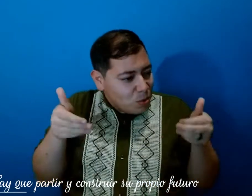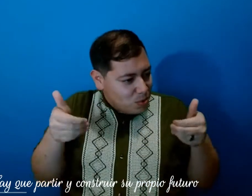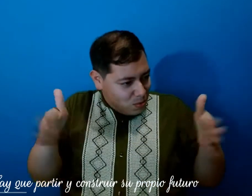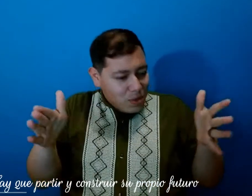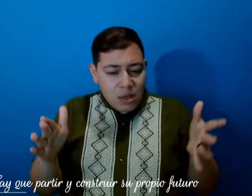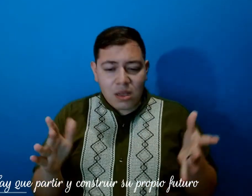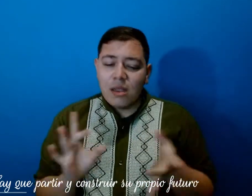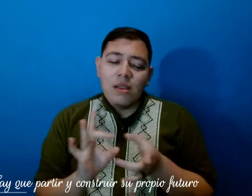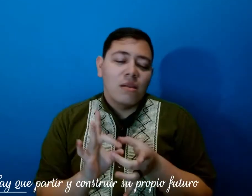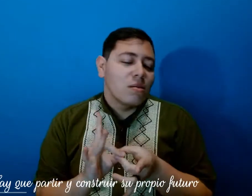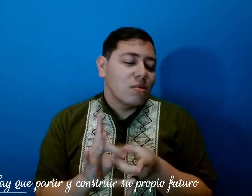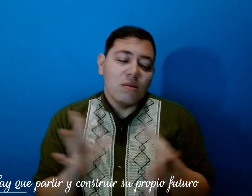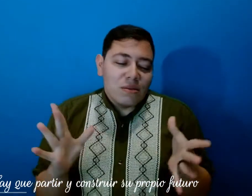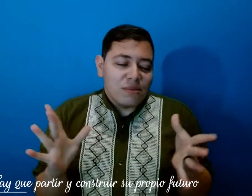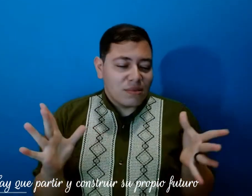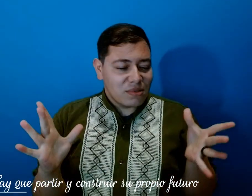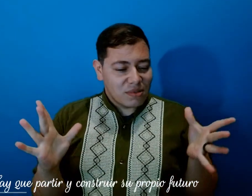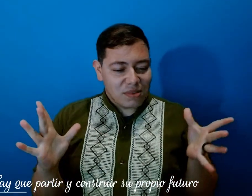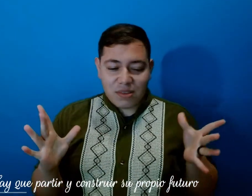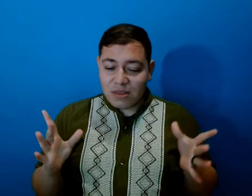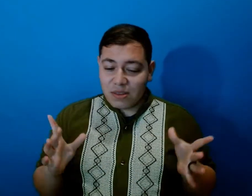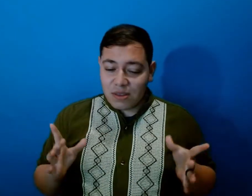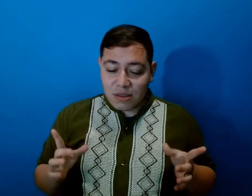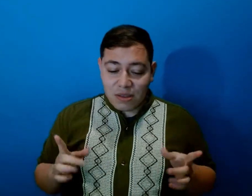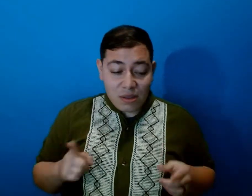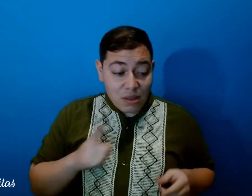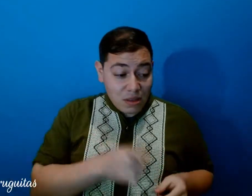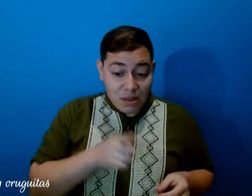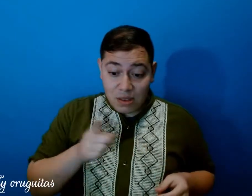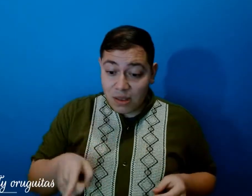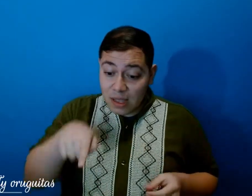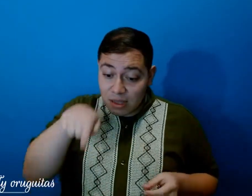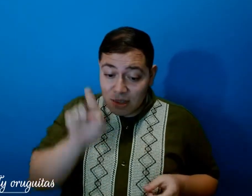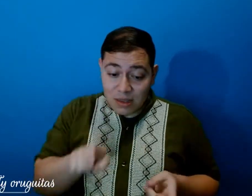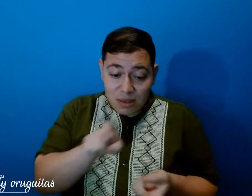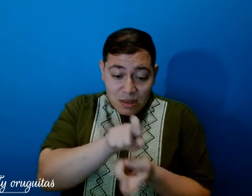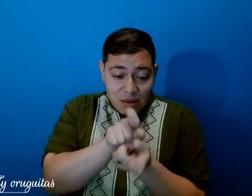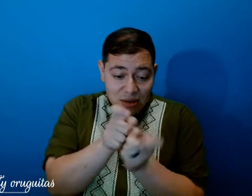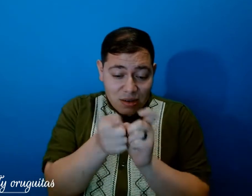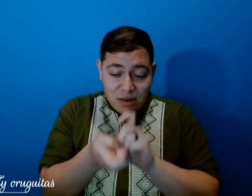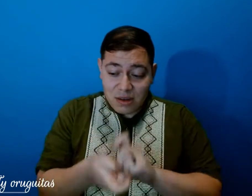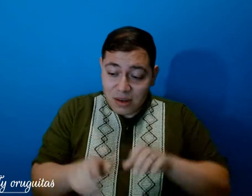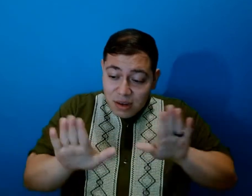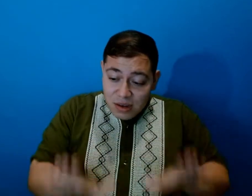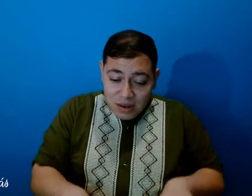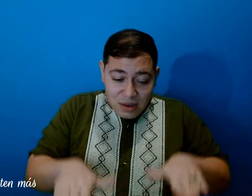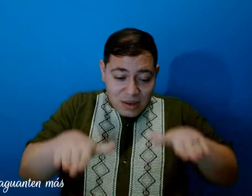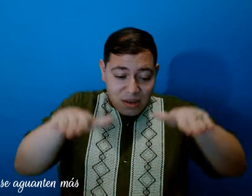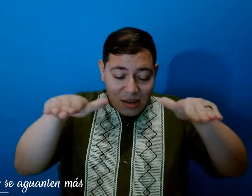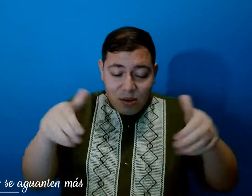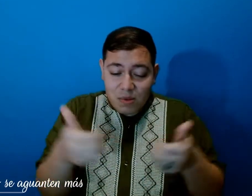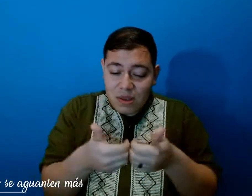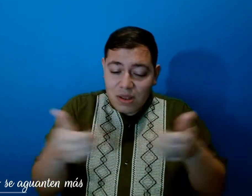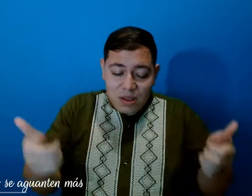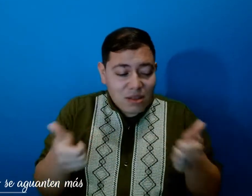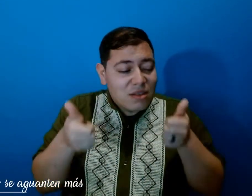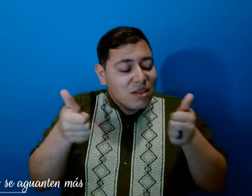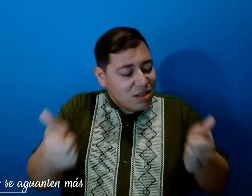su propio futuro Ay, oruguitas No se aguante más